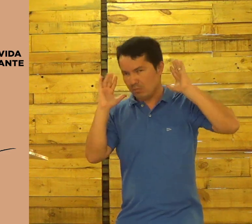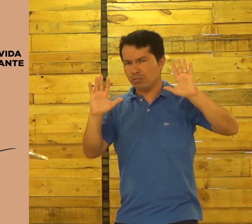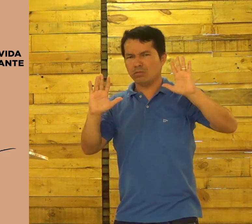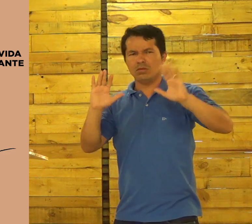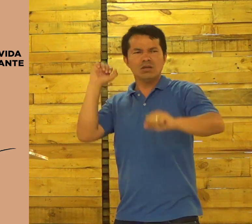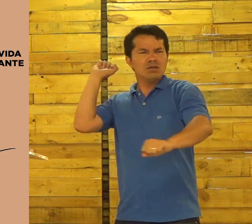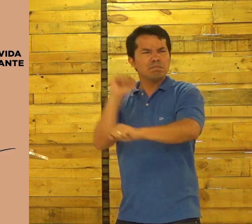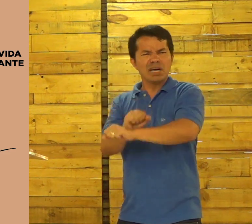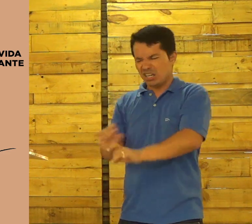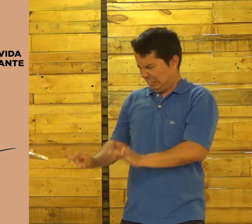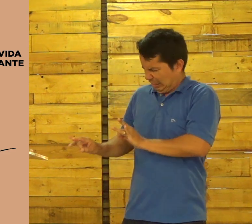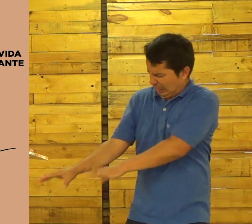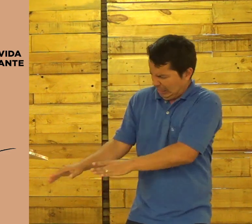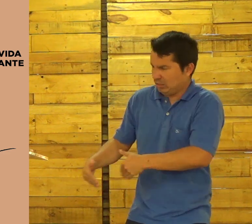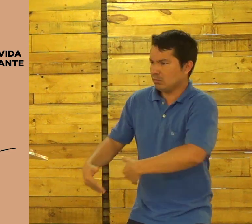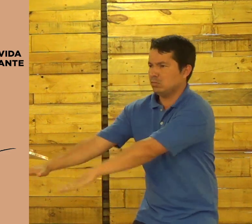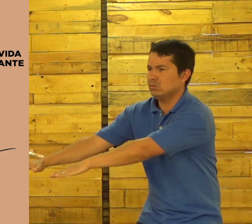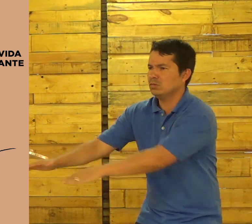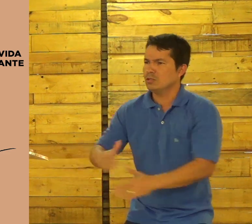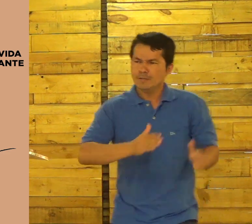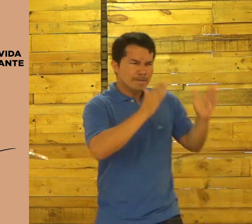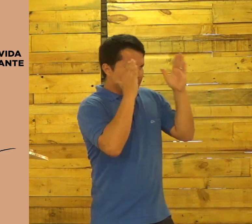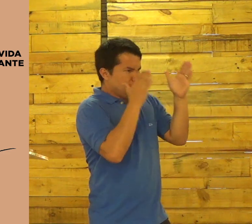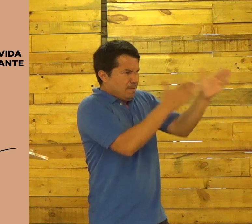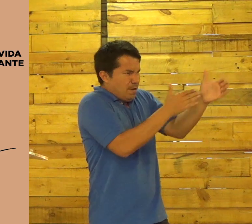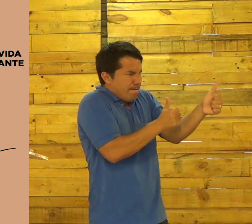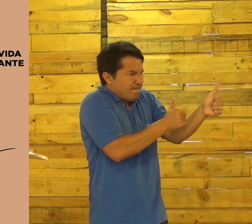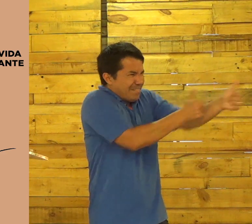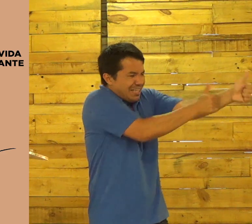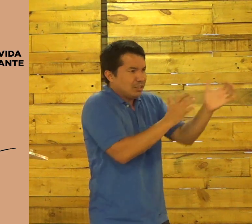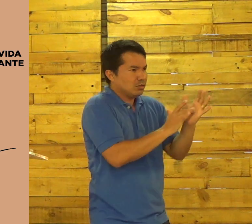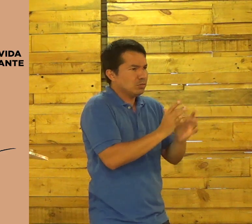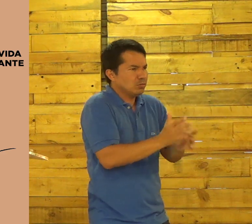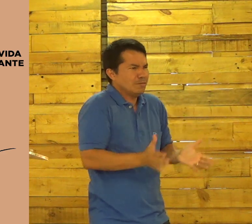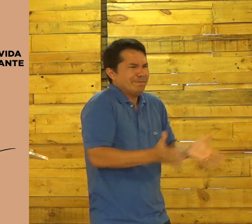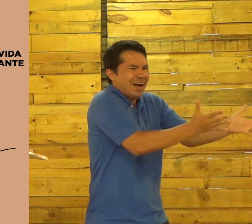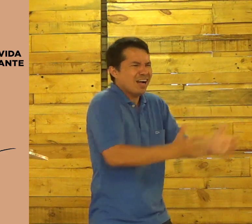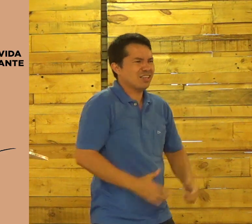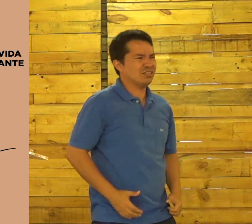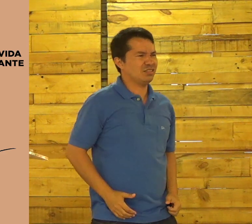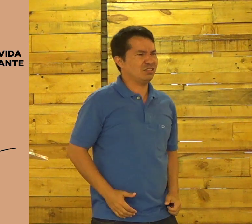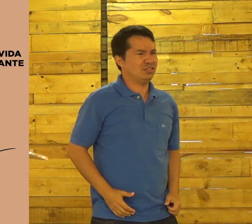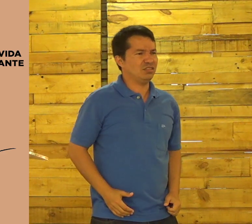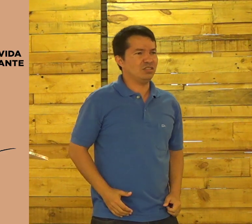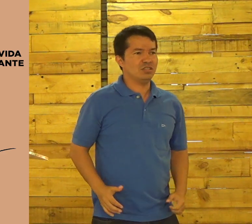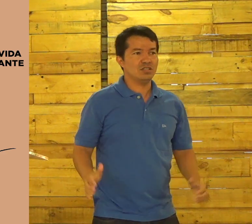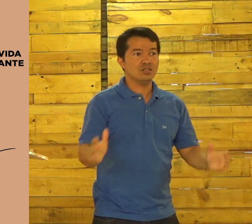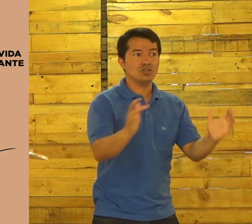Jesus está te chamando e você está em dúvida, pare com isso, siga Jesus, vai logo. Como,